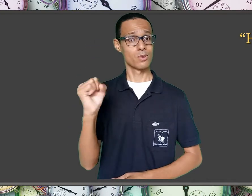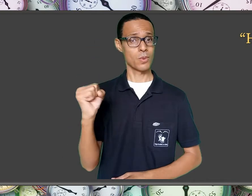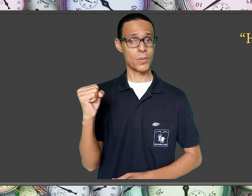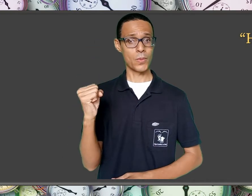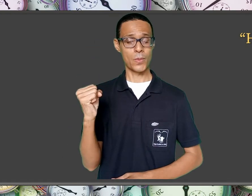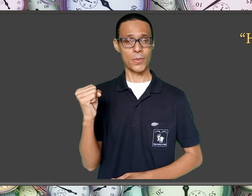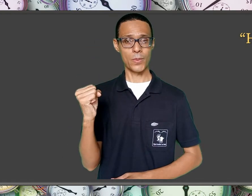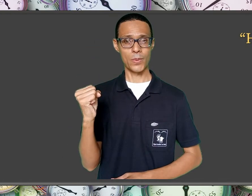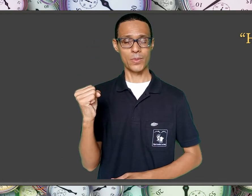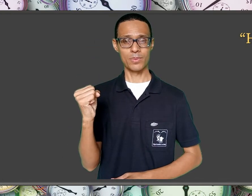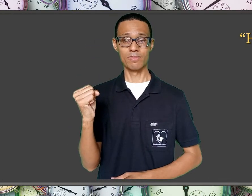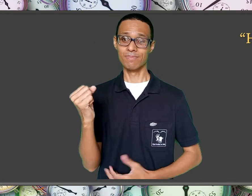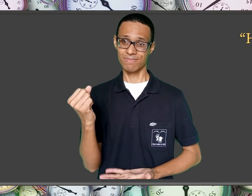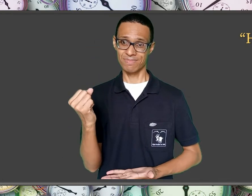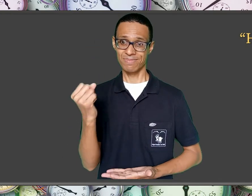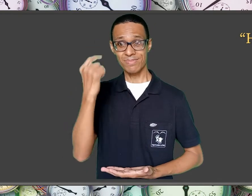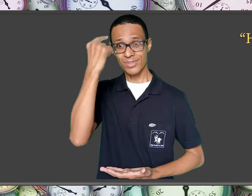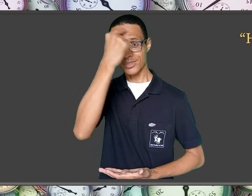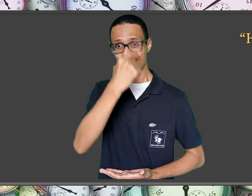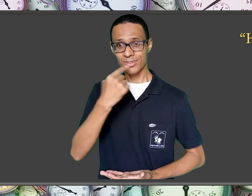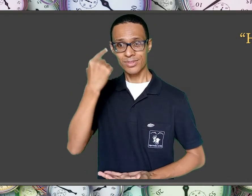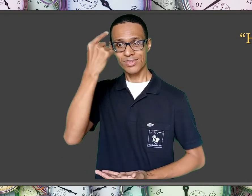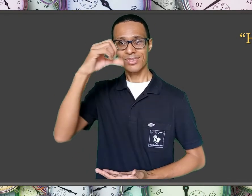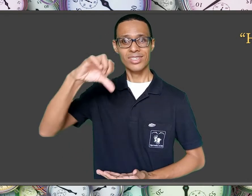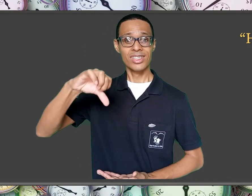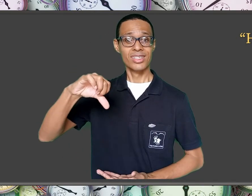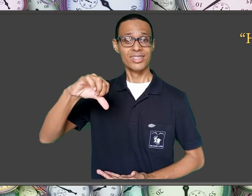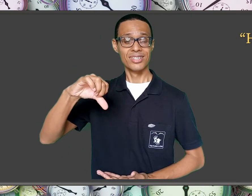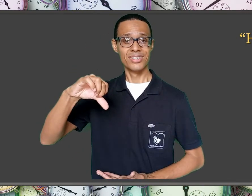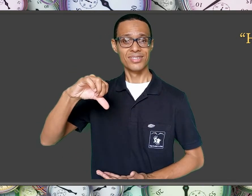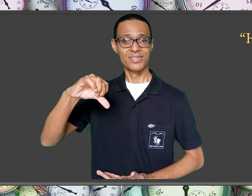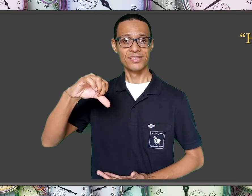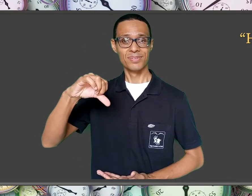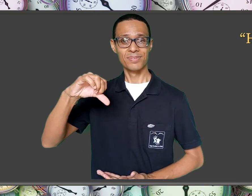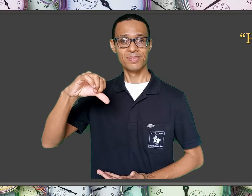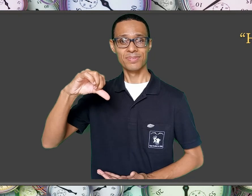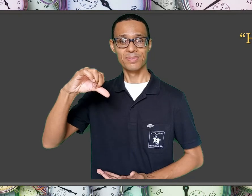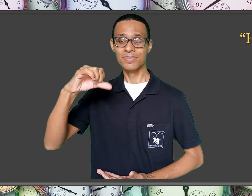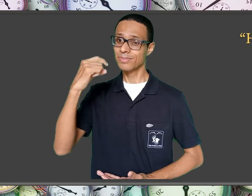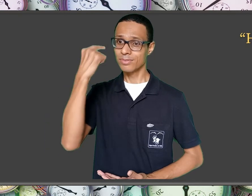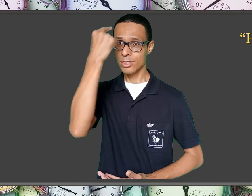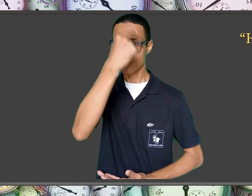hora 9, hora 10,